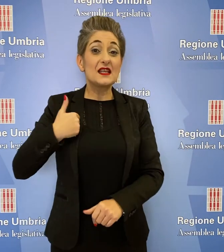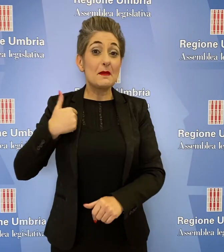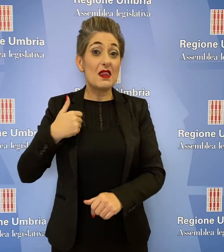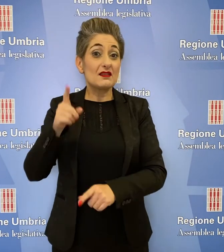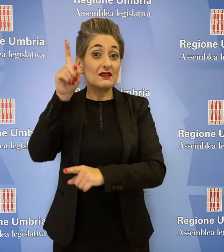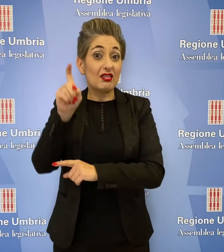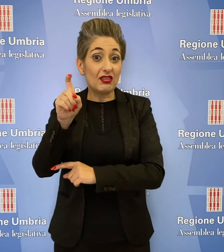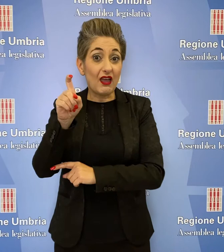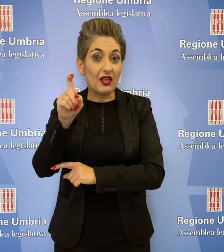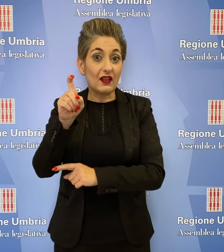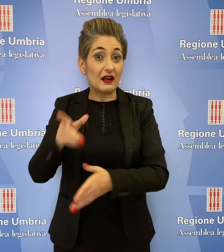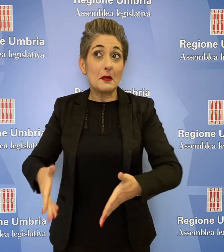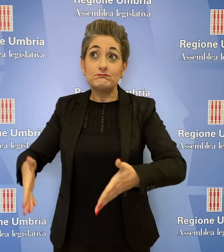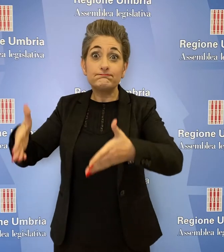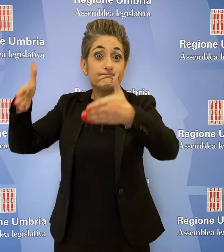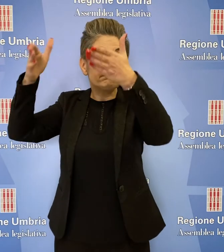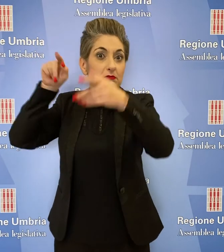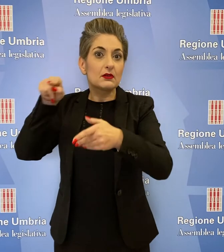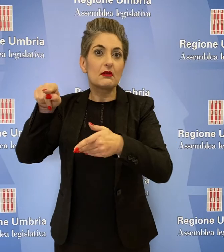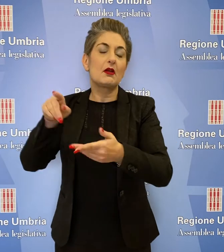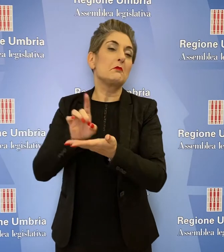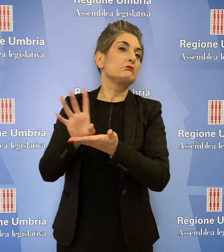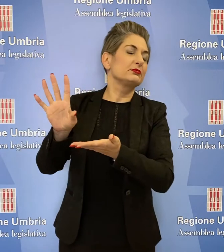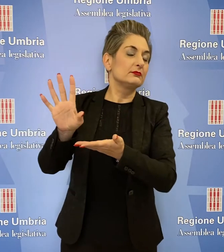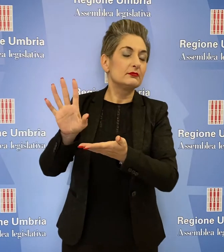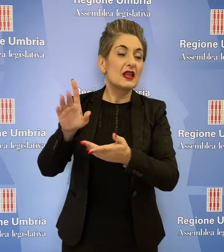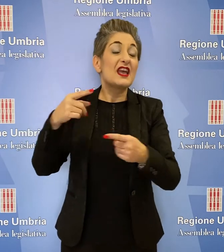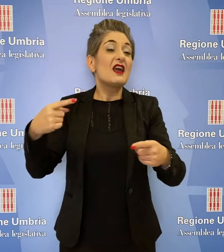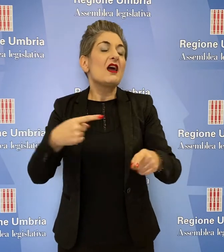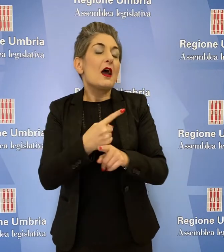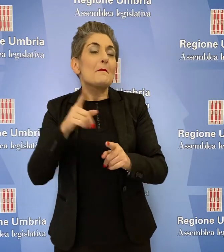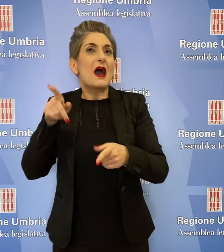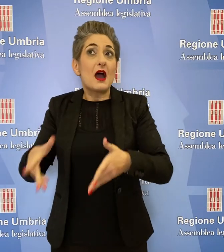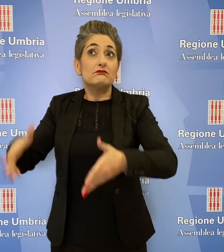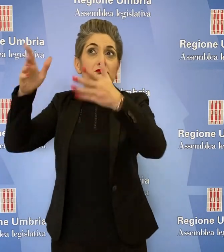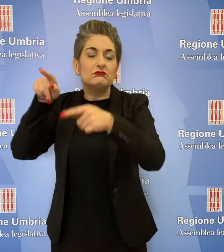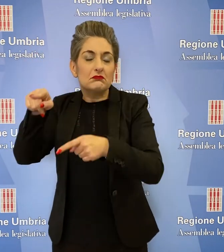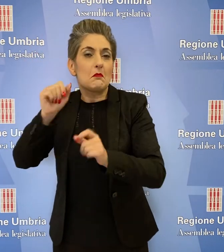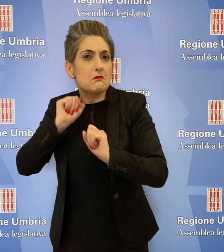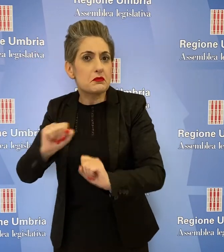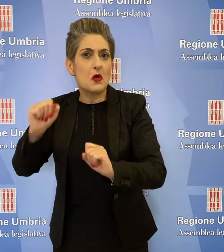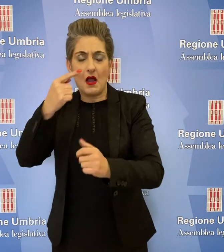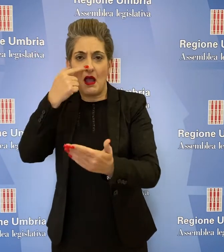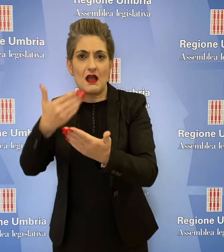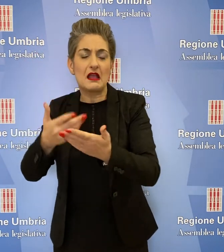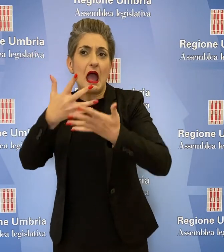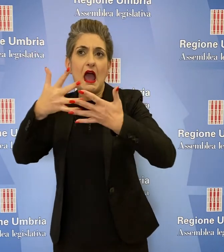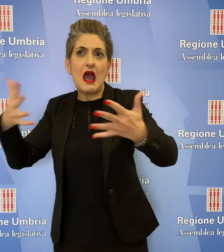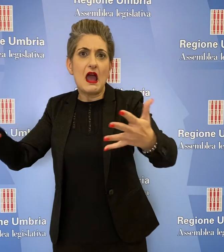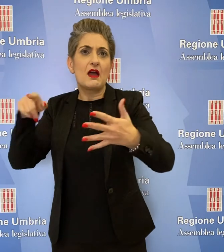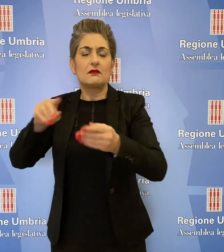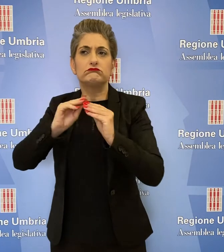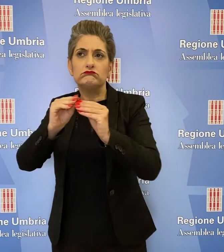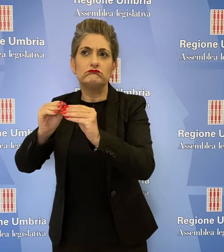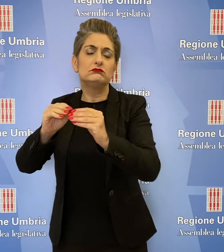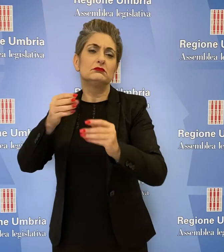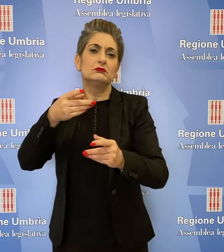Terni non è stata presa in considerazione, mentre invece era una struttura ampia e attrezzata che avrebbe